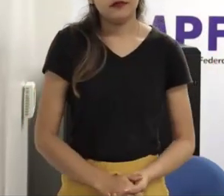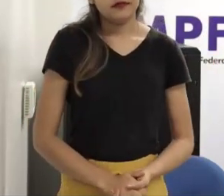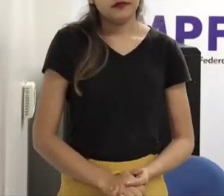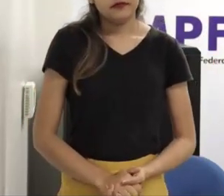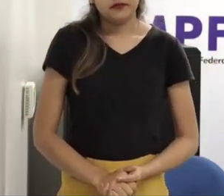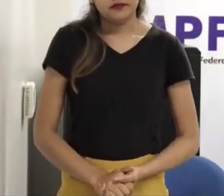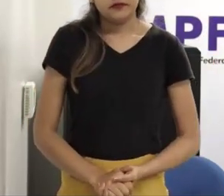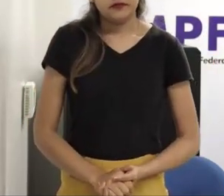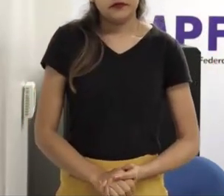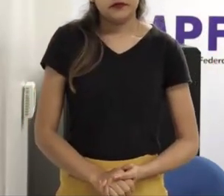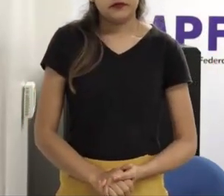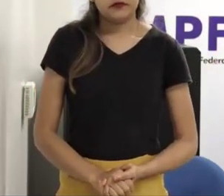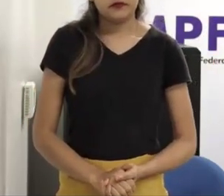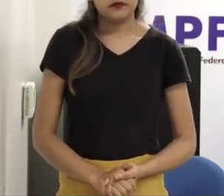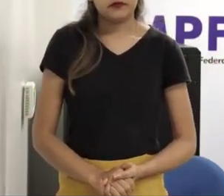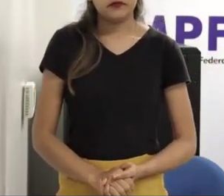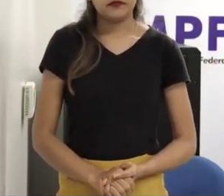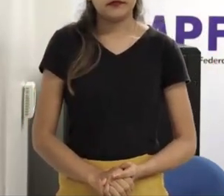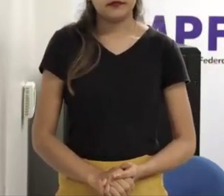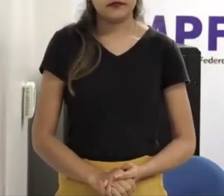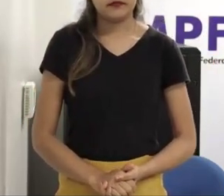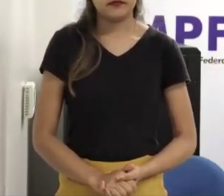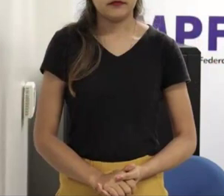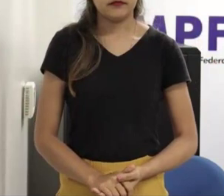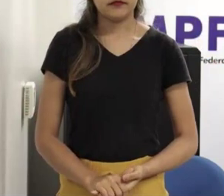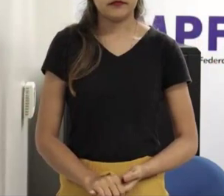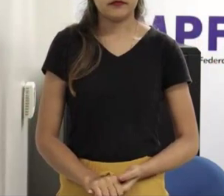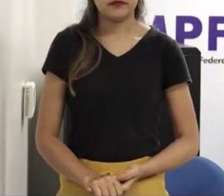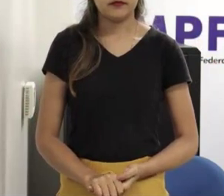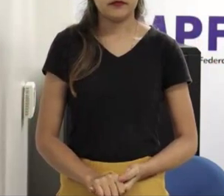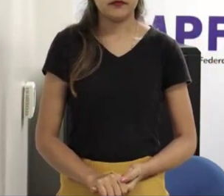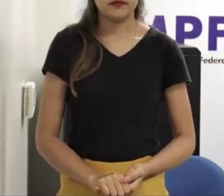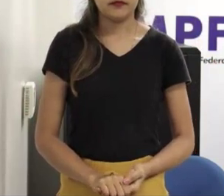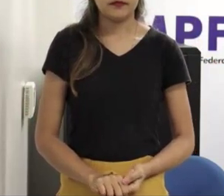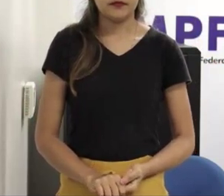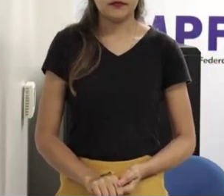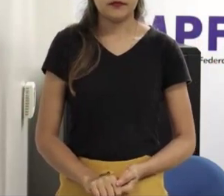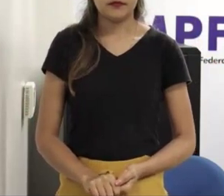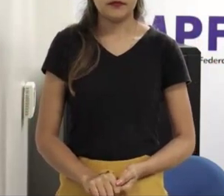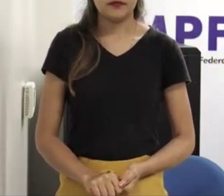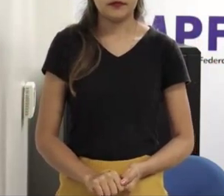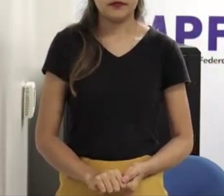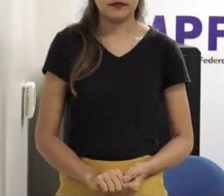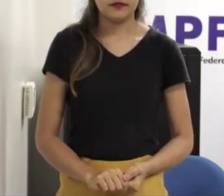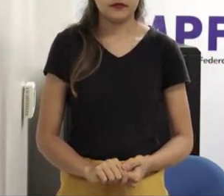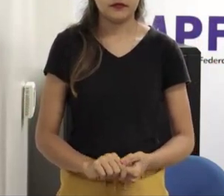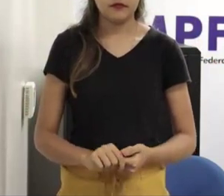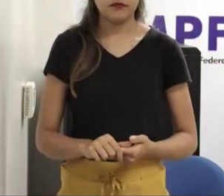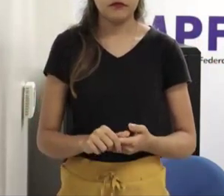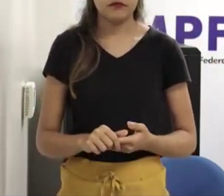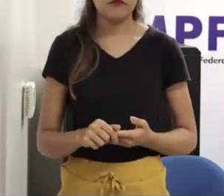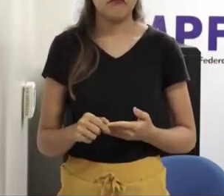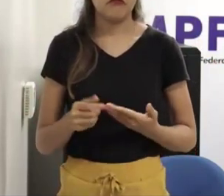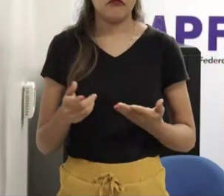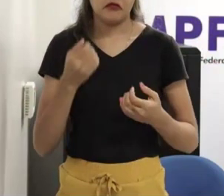no, no celular das minhas filhas, coisa e tal, né, desde que eu comprei elas ficam reclamando, pô, mas eu não consigo instalar os joguinhos, eu falo, não, vocês vão ter que